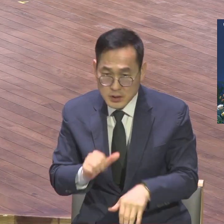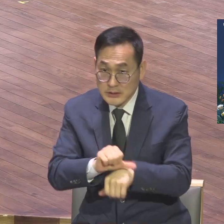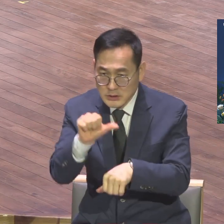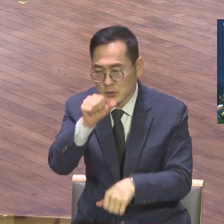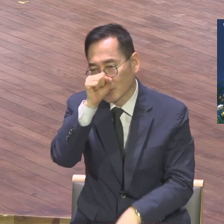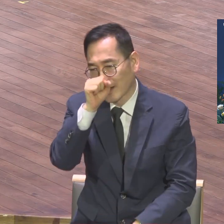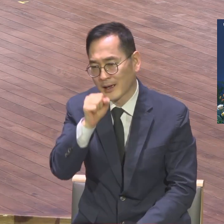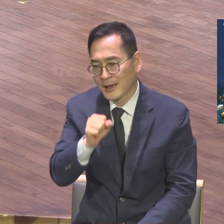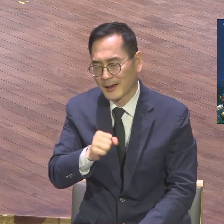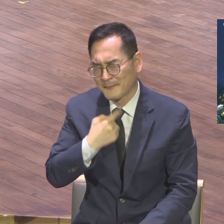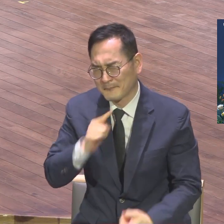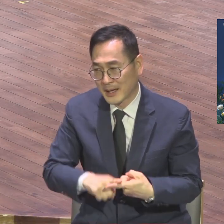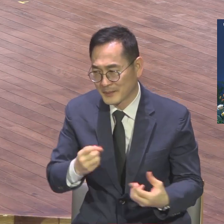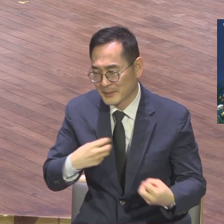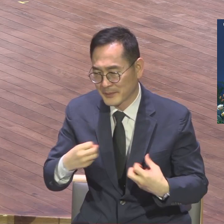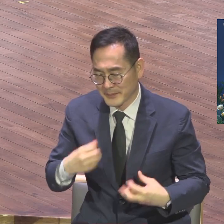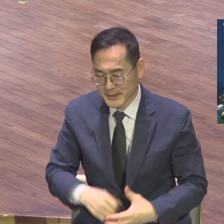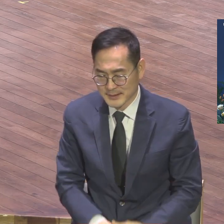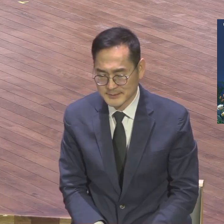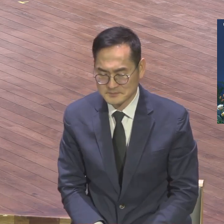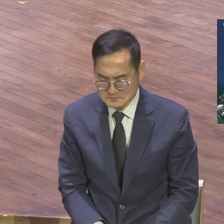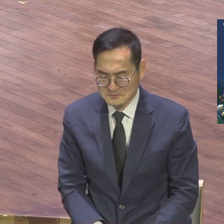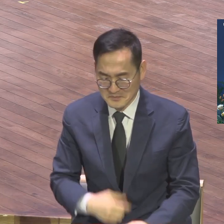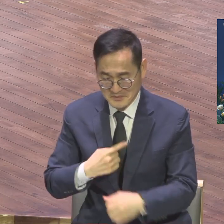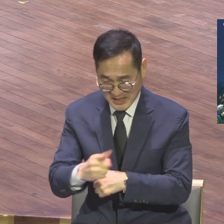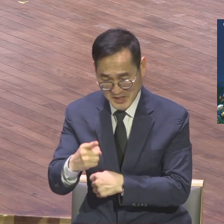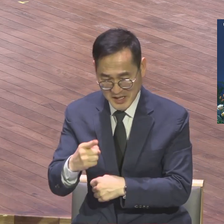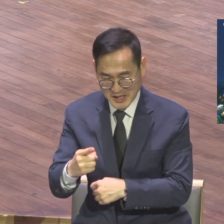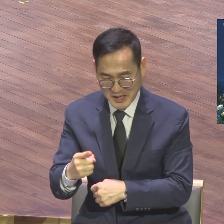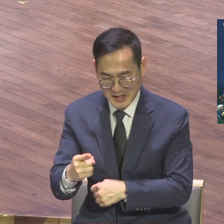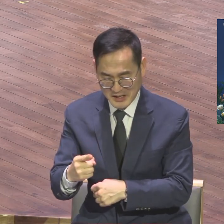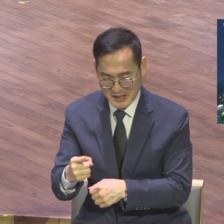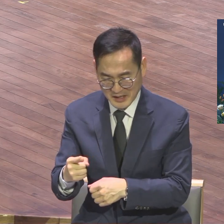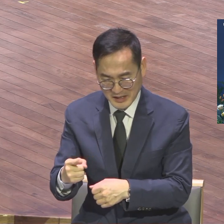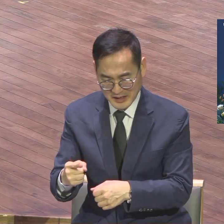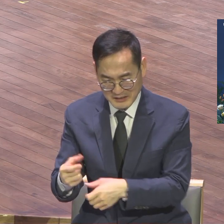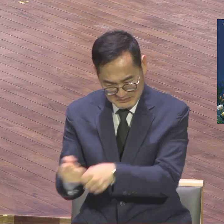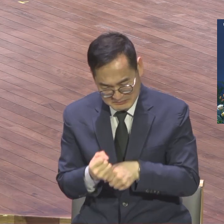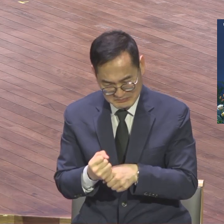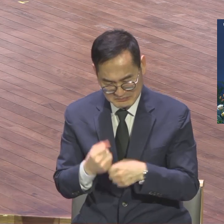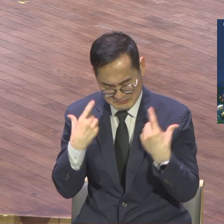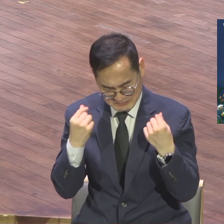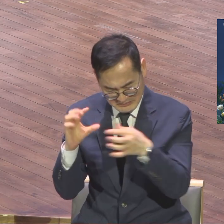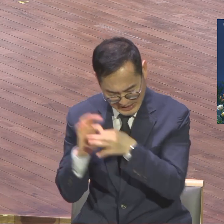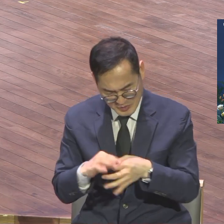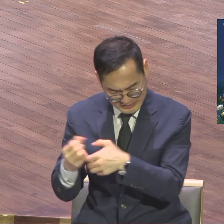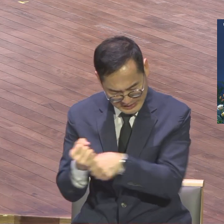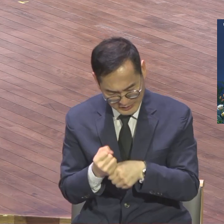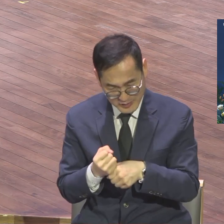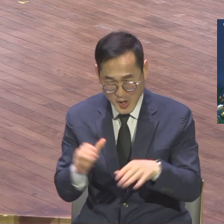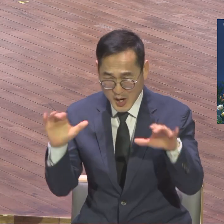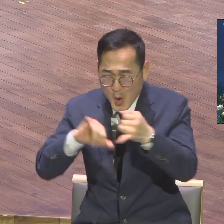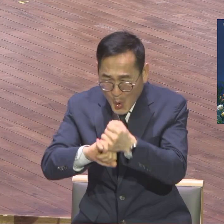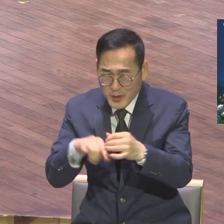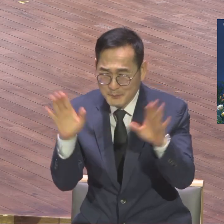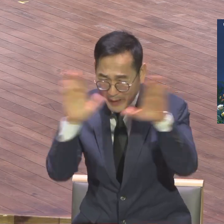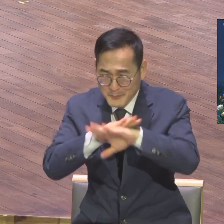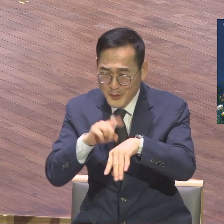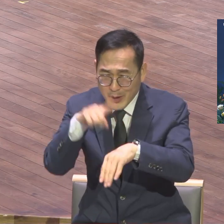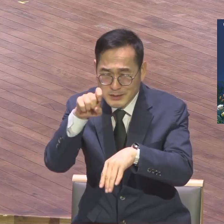그런 말을 들으면서 그러면 내년에 한번 경신해 볼까? 꼭 뭐 밤 11시 30분에 그렇게 그 다음날까지 피곤해